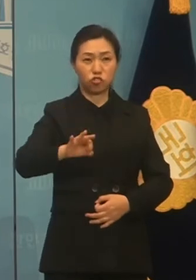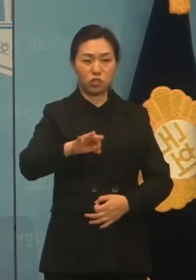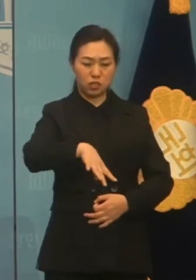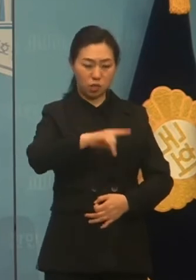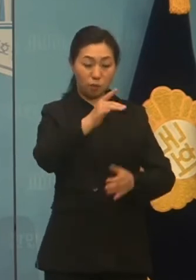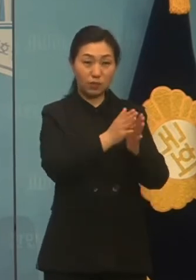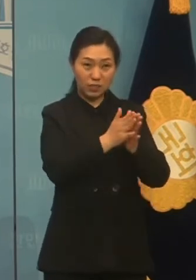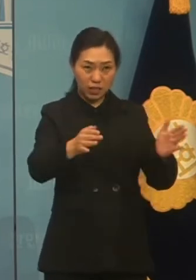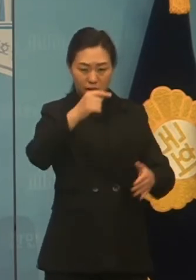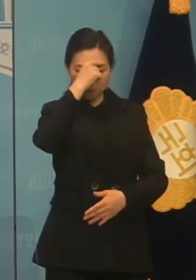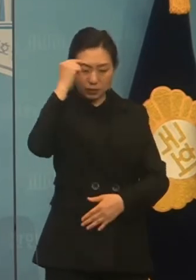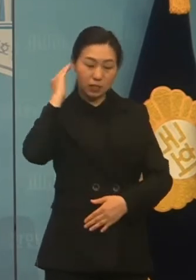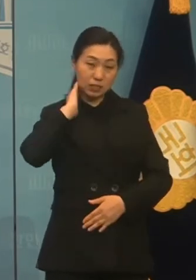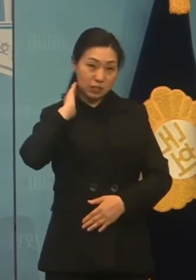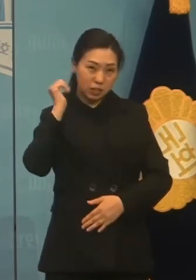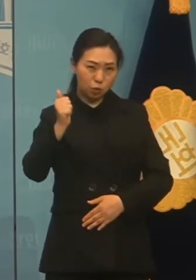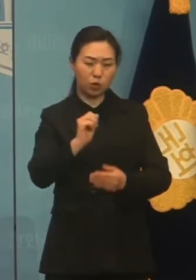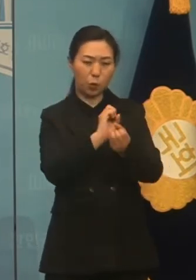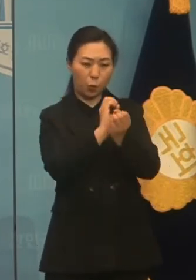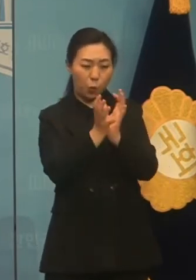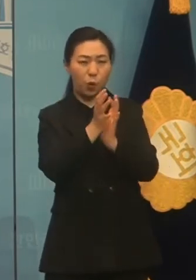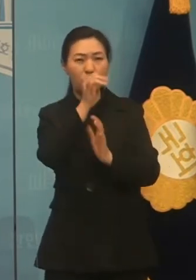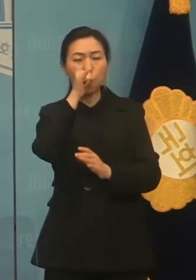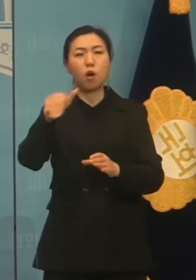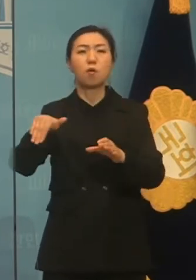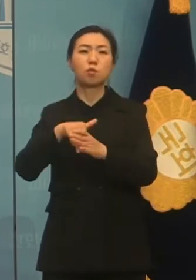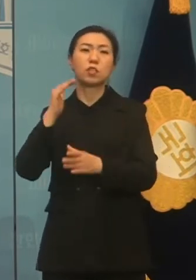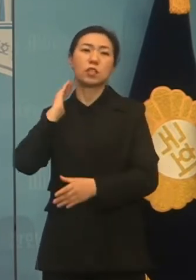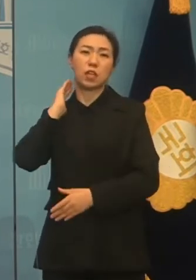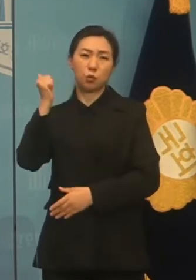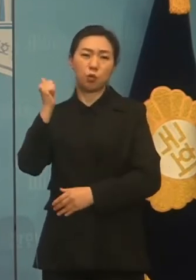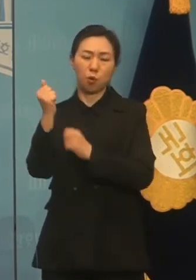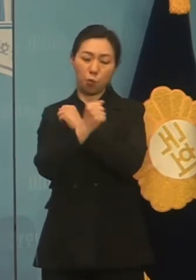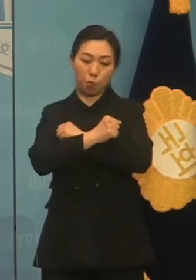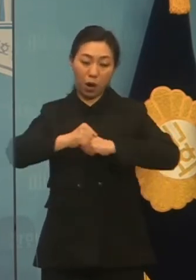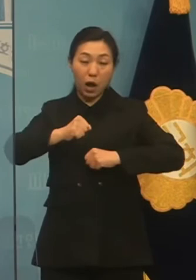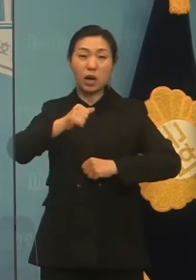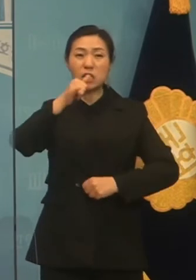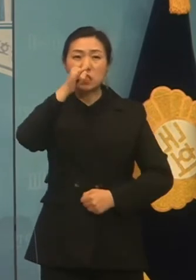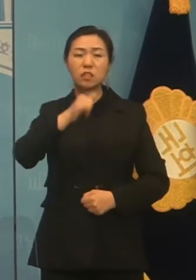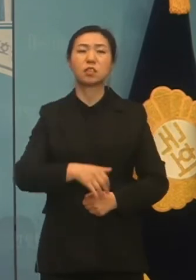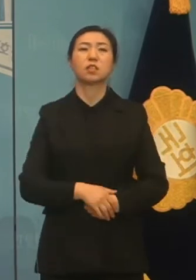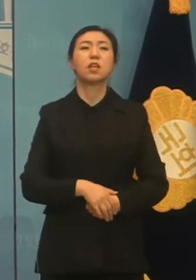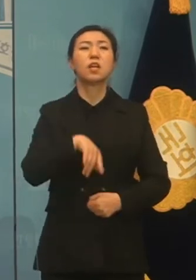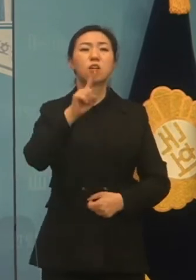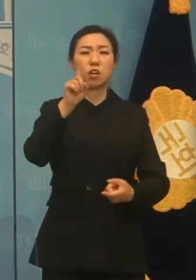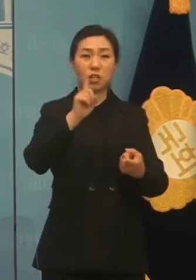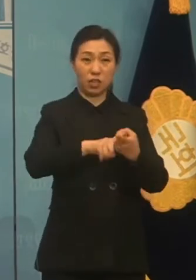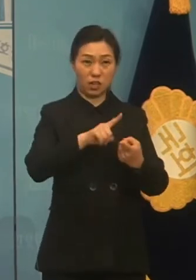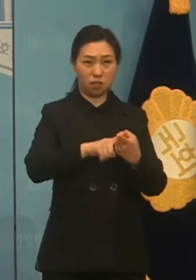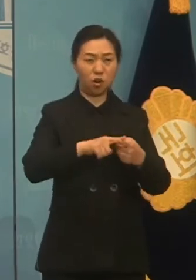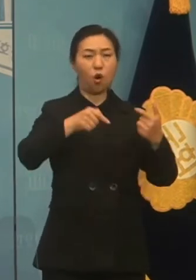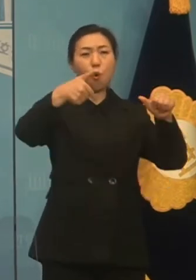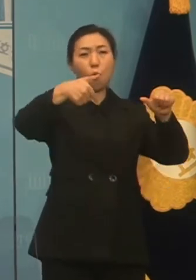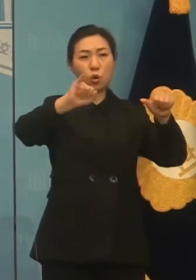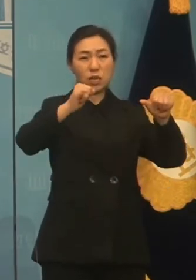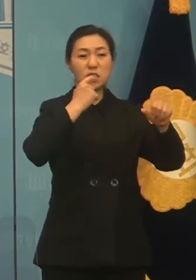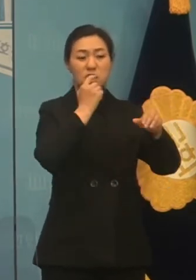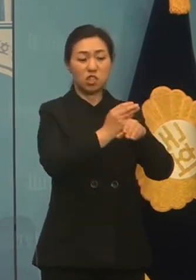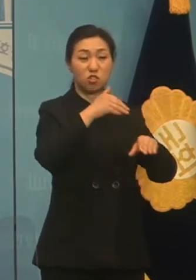대통령이 기만한 자치분권, 제4기민주정부에서는 온 국민이 그 과식을 향료하게 될 것입니다.